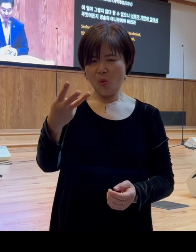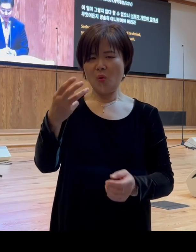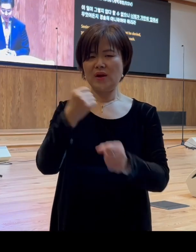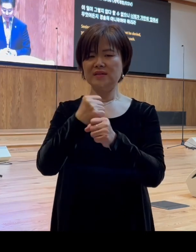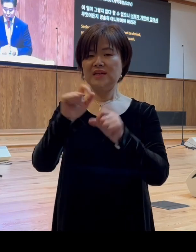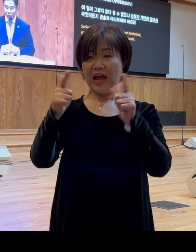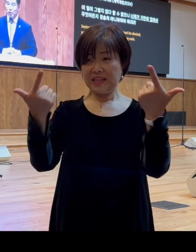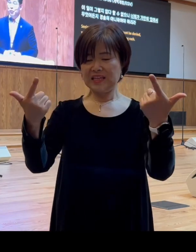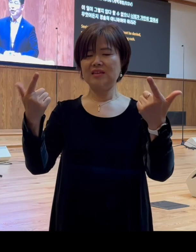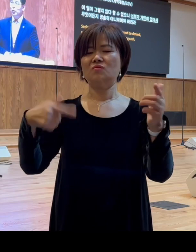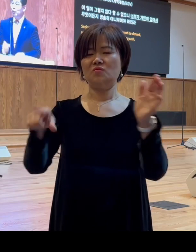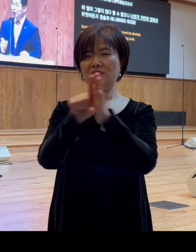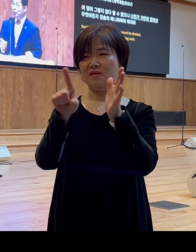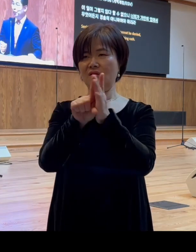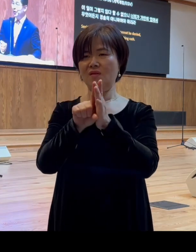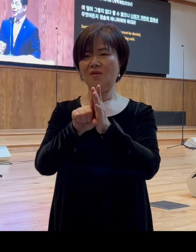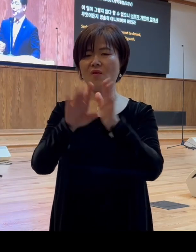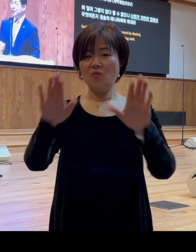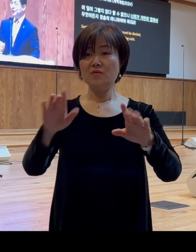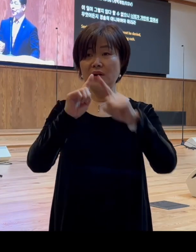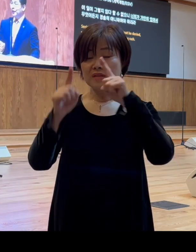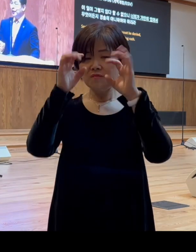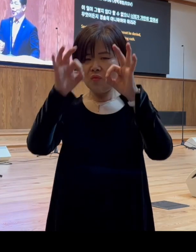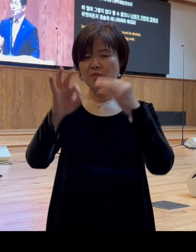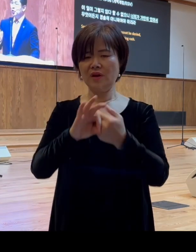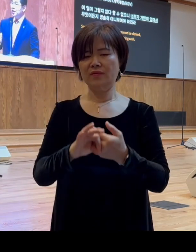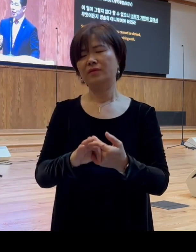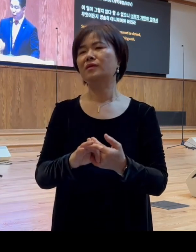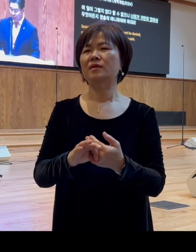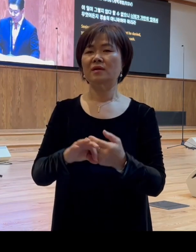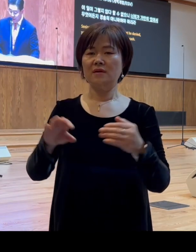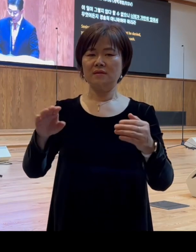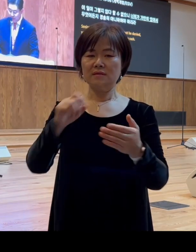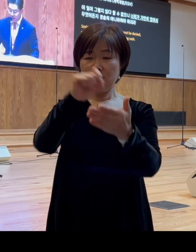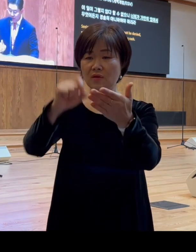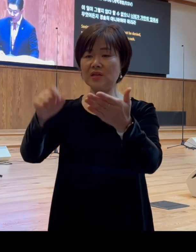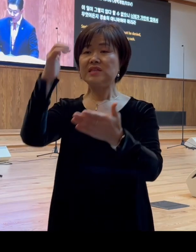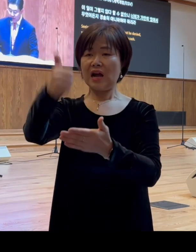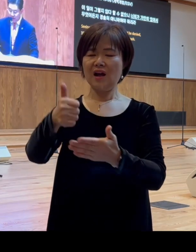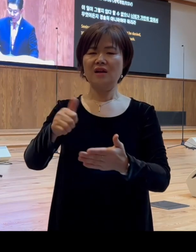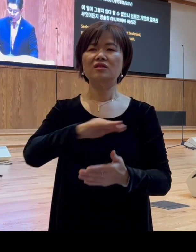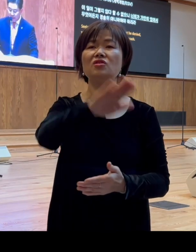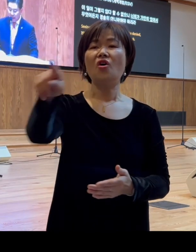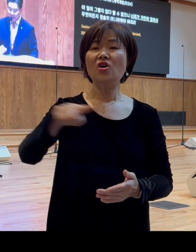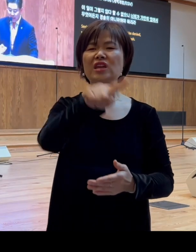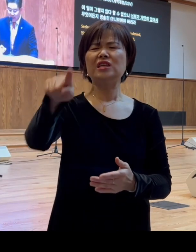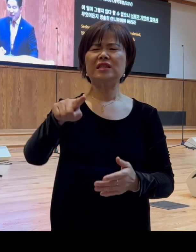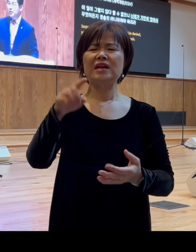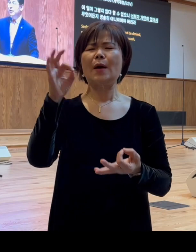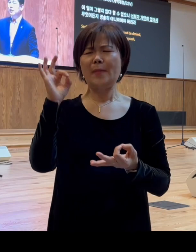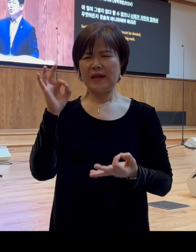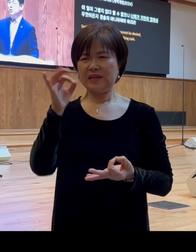무엇입니까 오늘 본문에 보면 여러분 이 서기장이 뭐라고 얘기하냐면 너희는 가만히 있으라는 것입니다